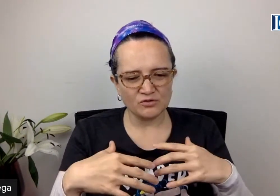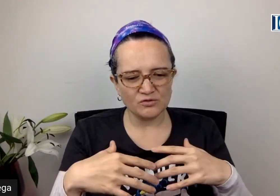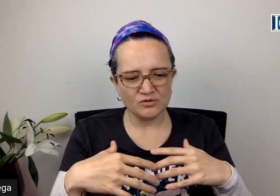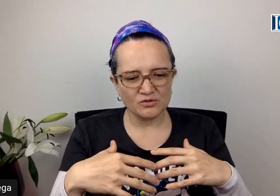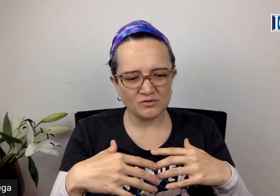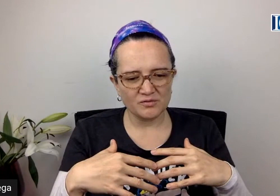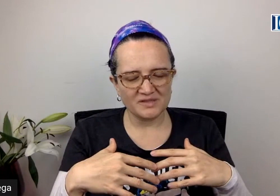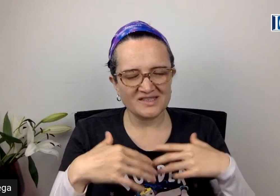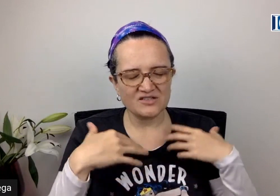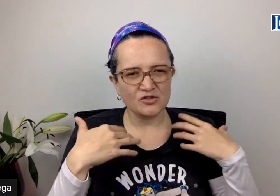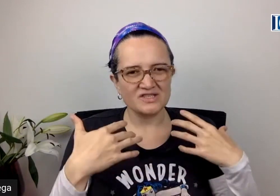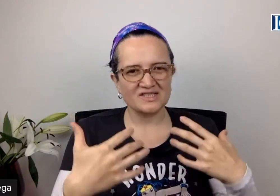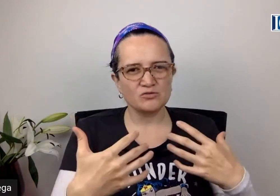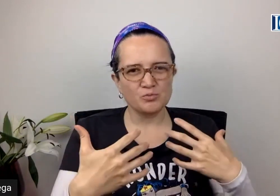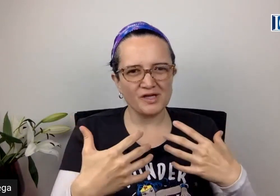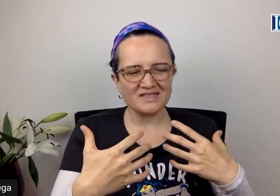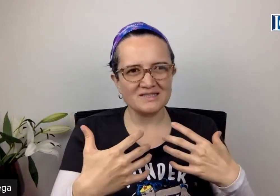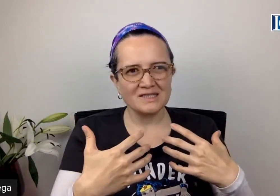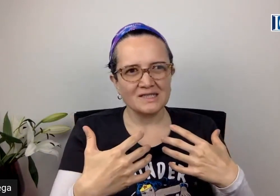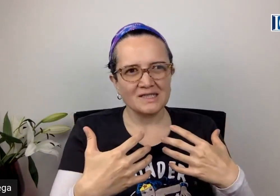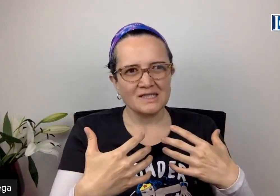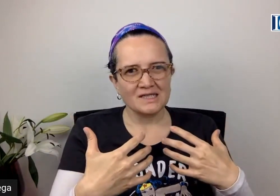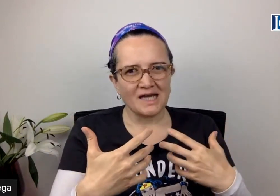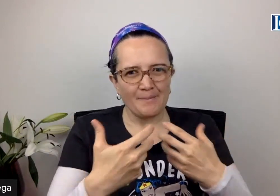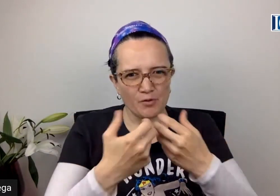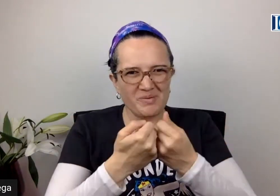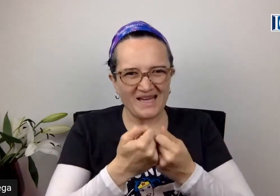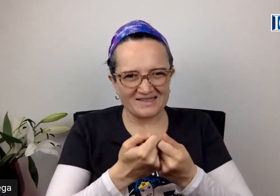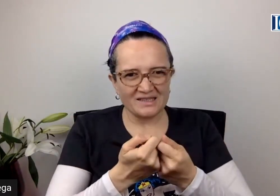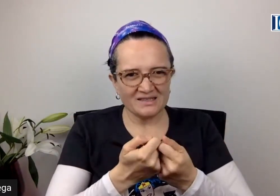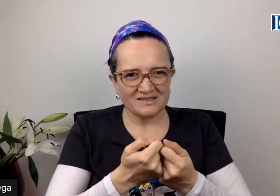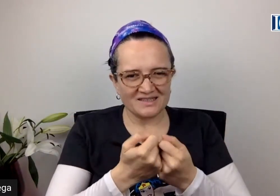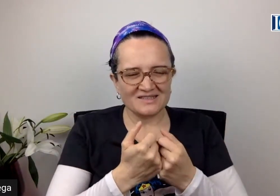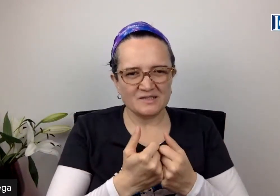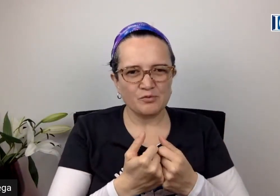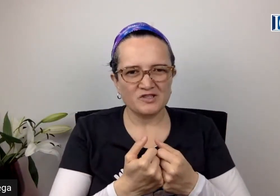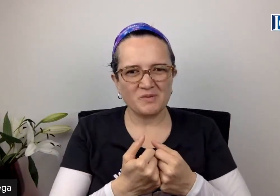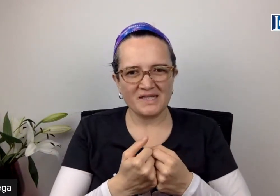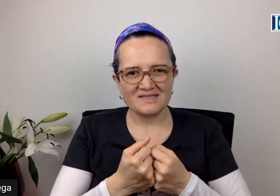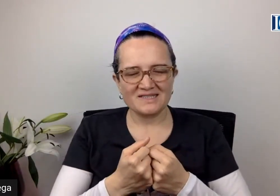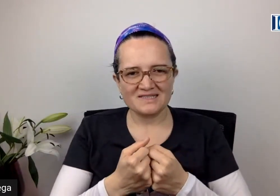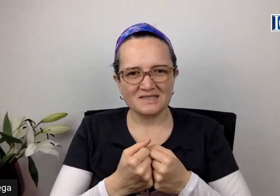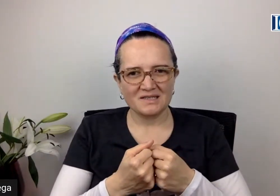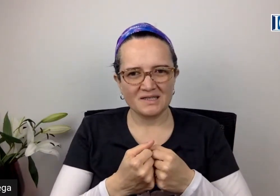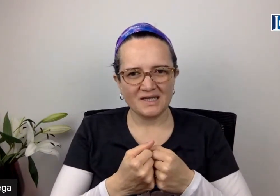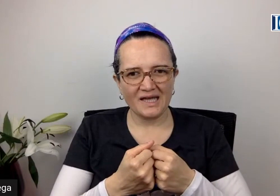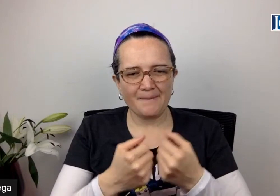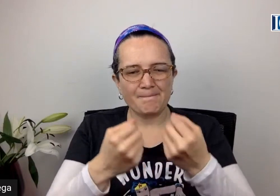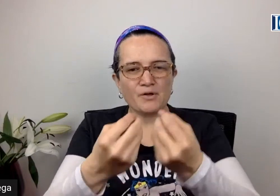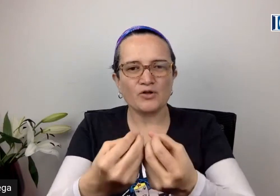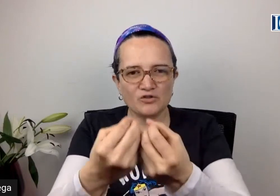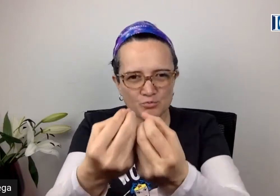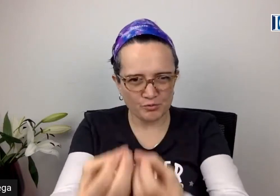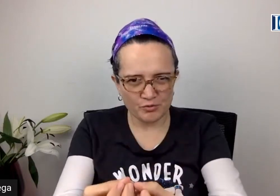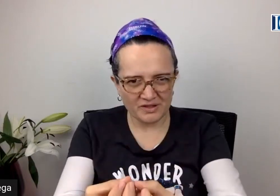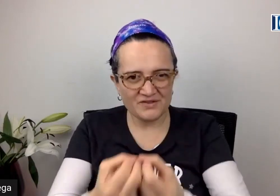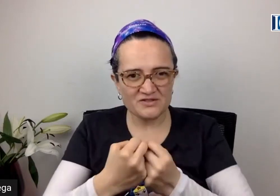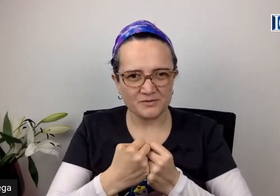mi intención es que tú puedas apropiarte de este tipo de experiencias en pro de tu propio beneficio.